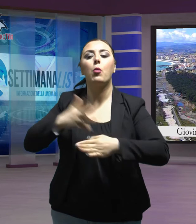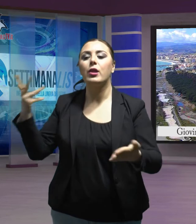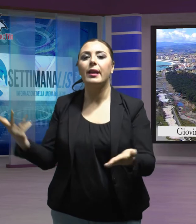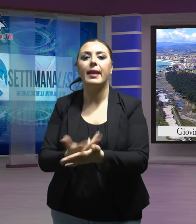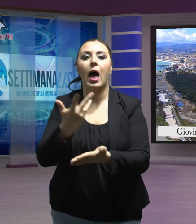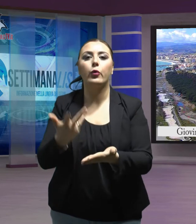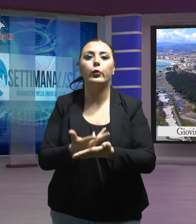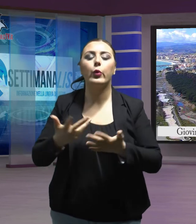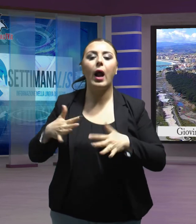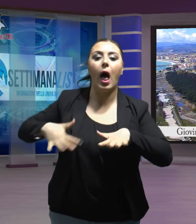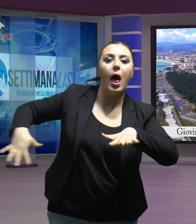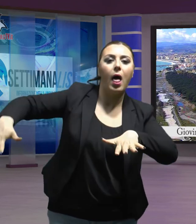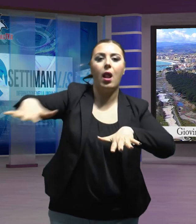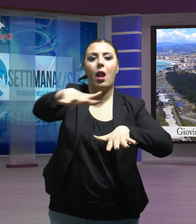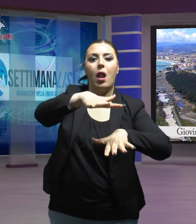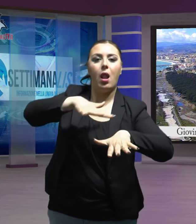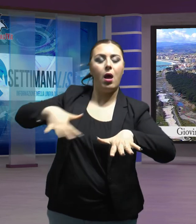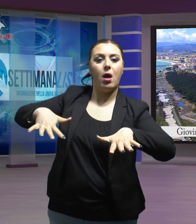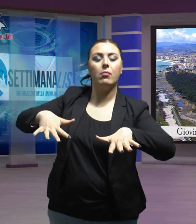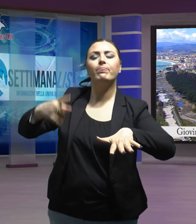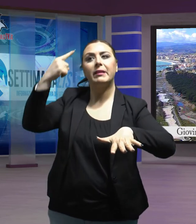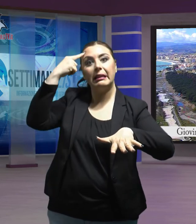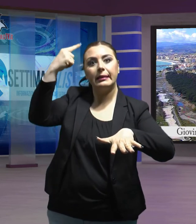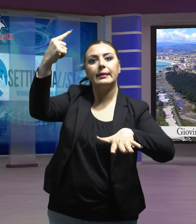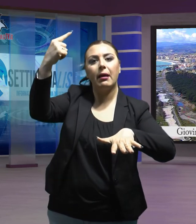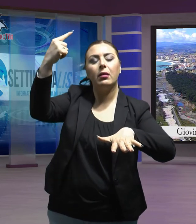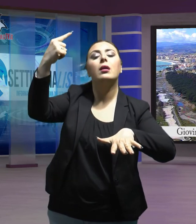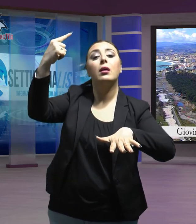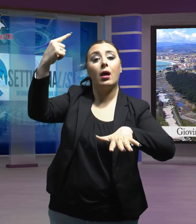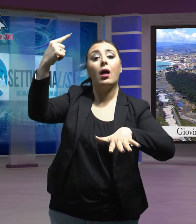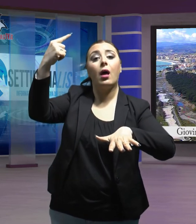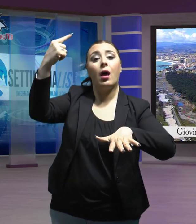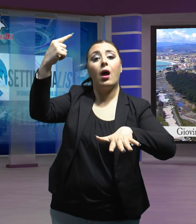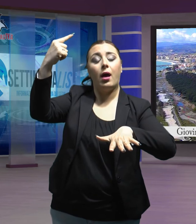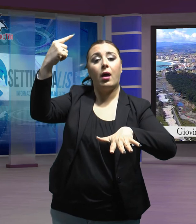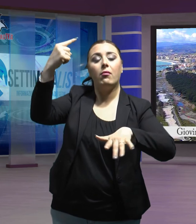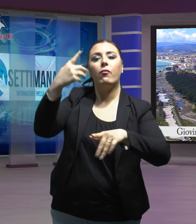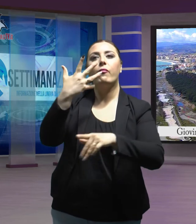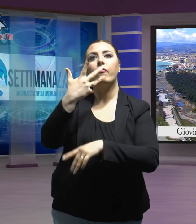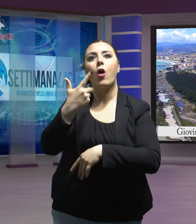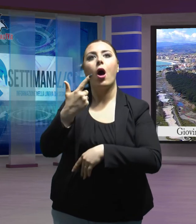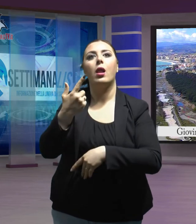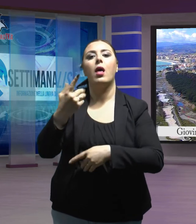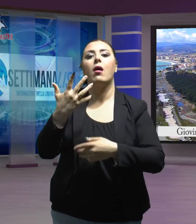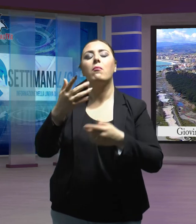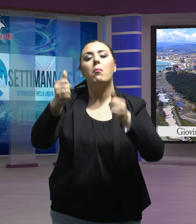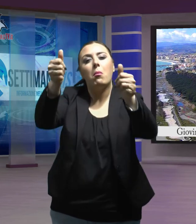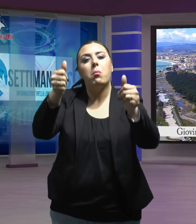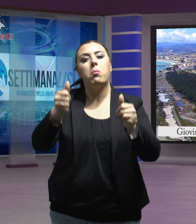dell'area. L'idea è quella di definire un bando aperto a tutti con